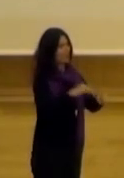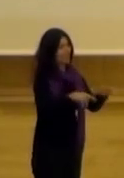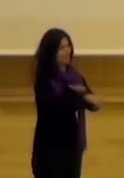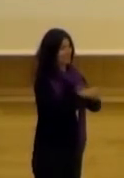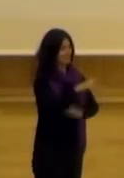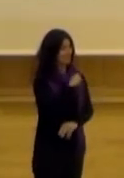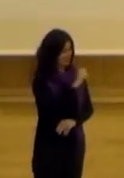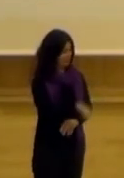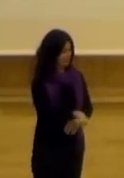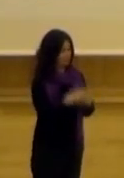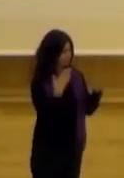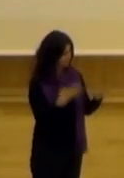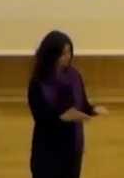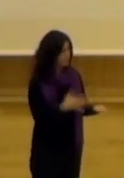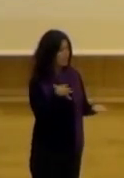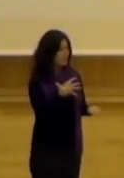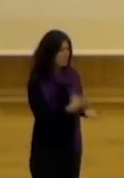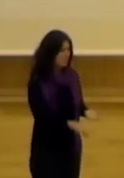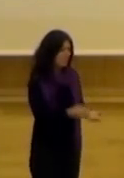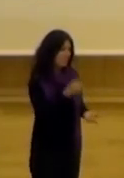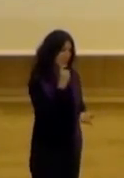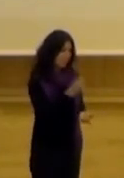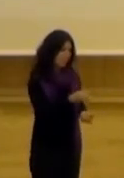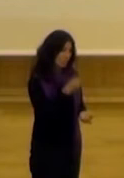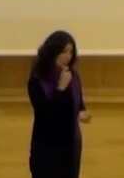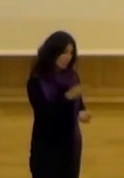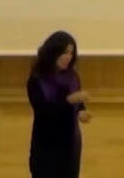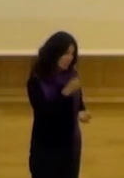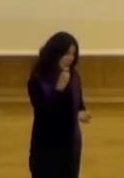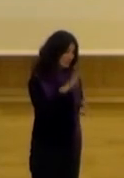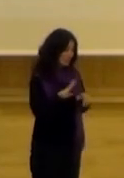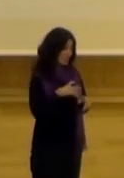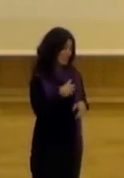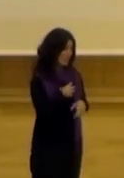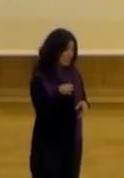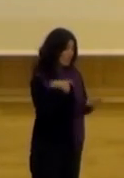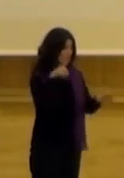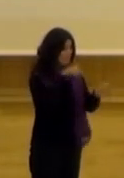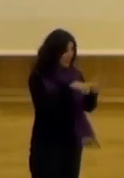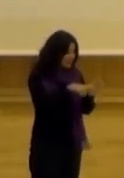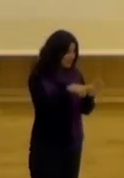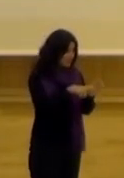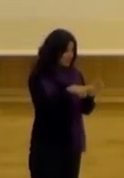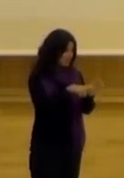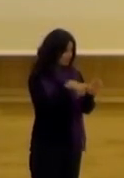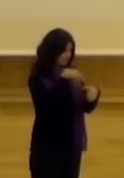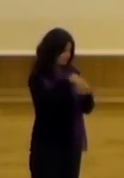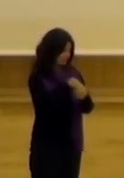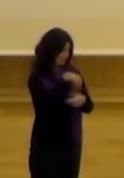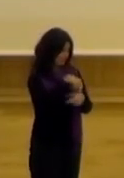y tienes razón ahora fue dificilísimo que los funcionarios participaran en esto